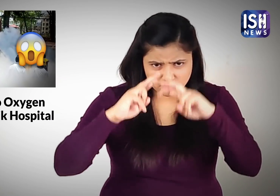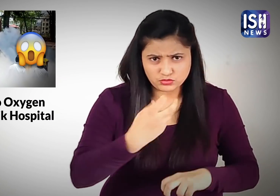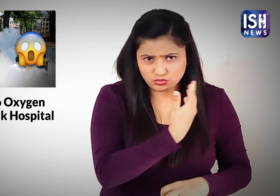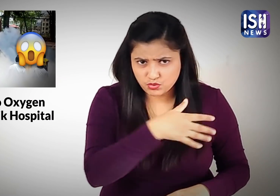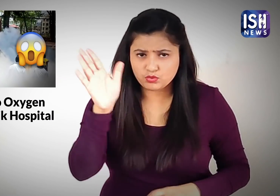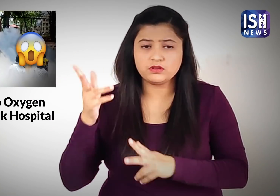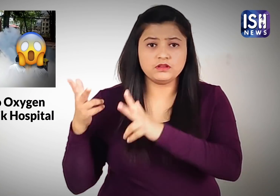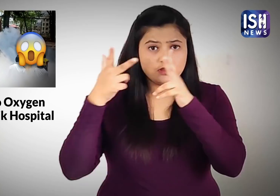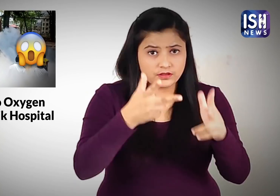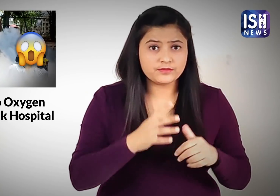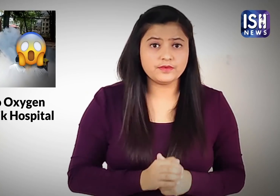के आदेश दिये है